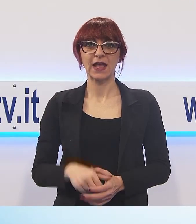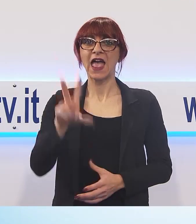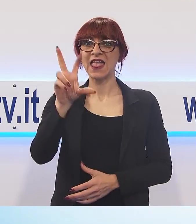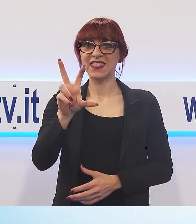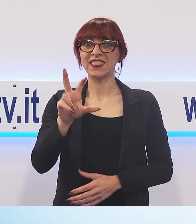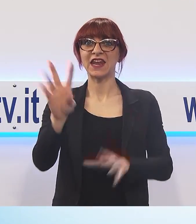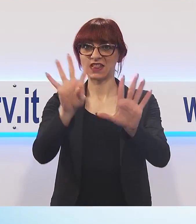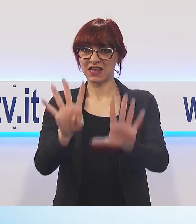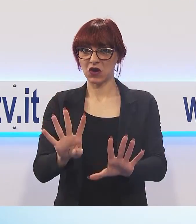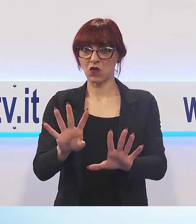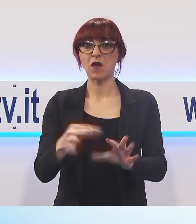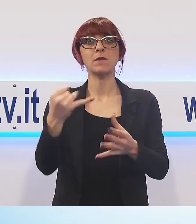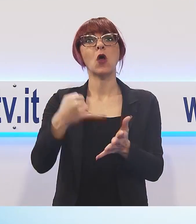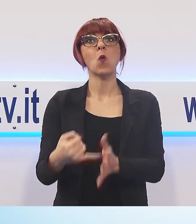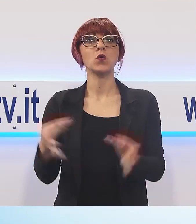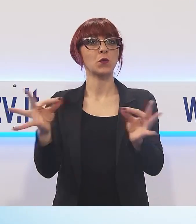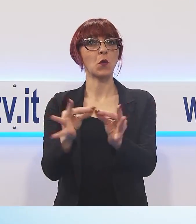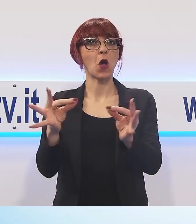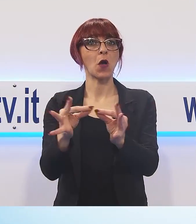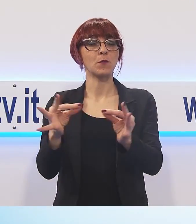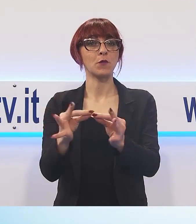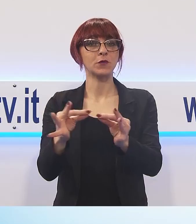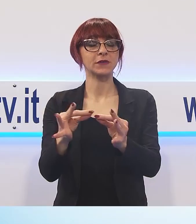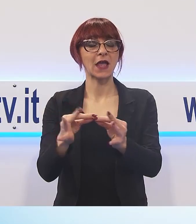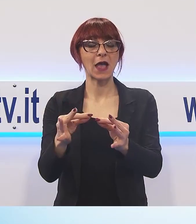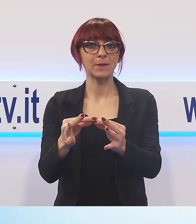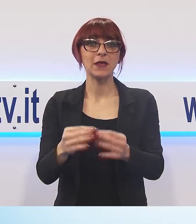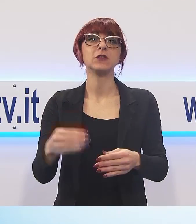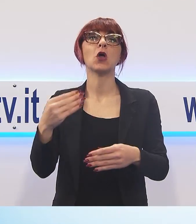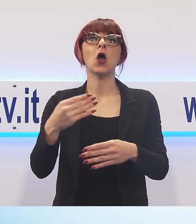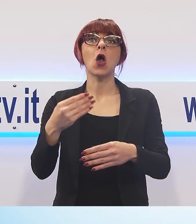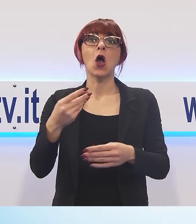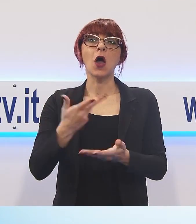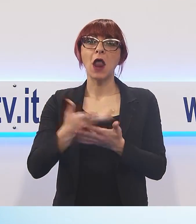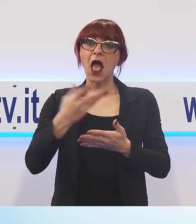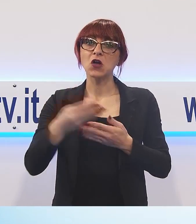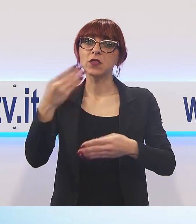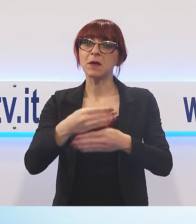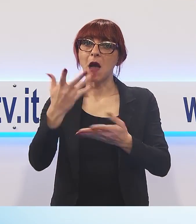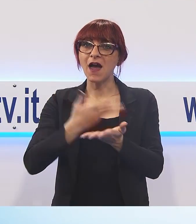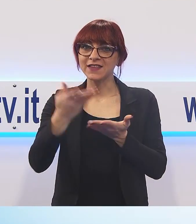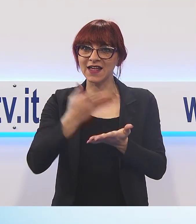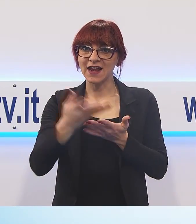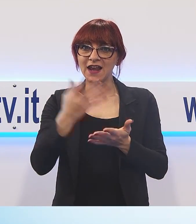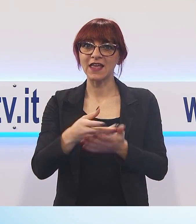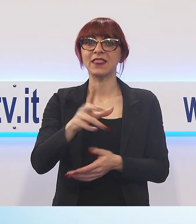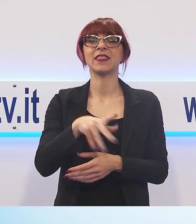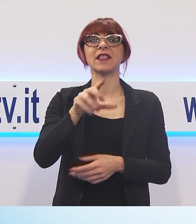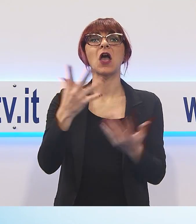l'atto finale dell'edizione 2018 di Mifai Sganascià, il Barzellettiere organizzato da Anfas e Noi TV.